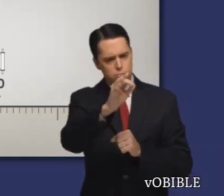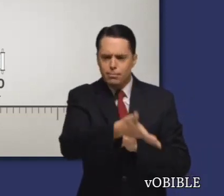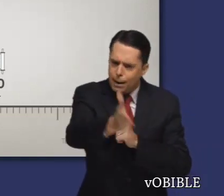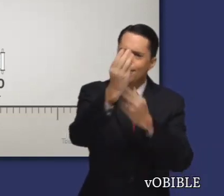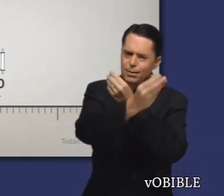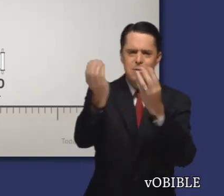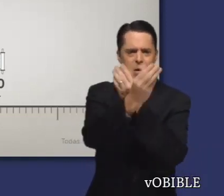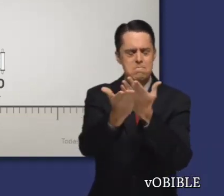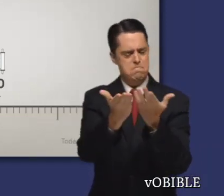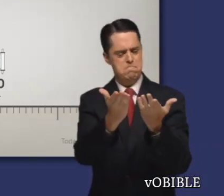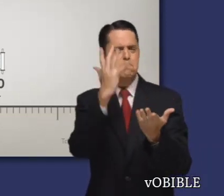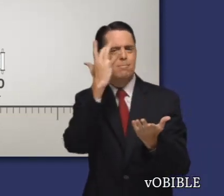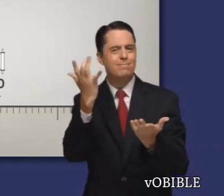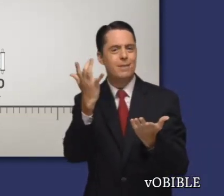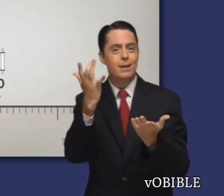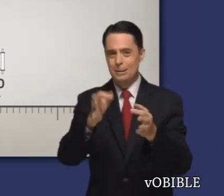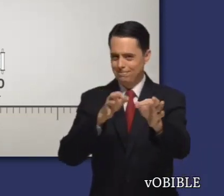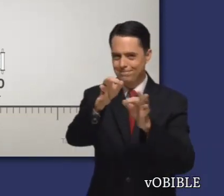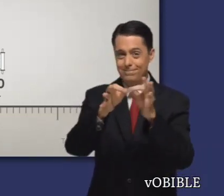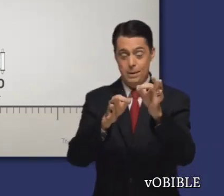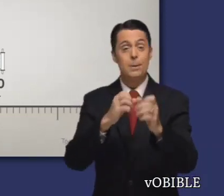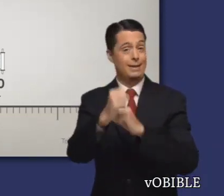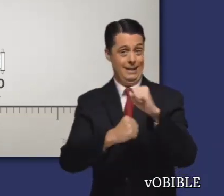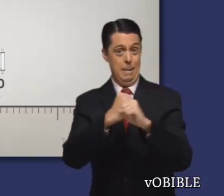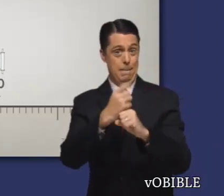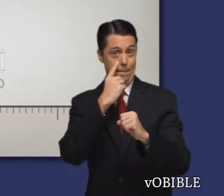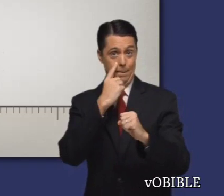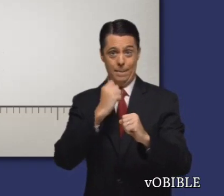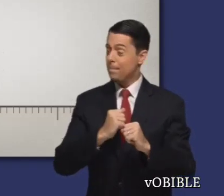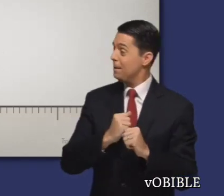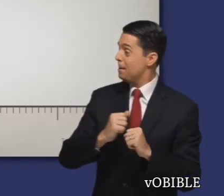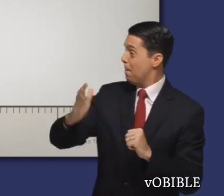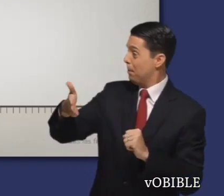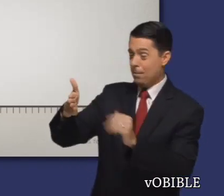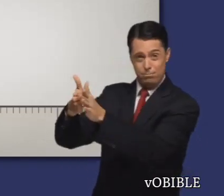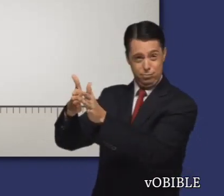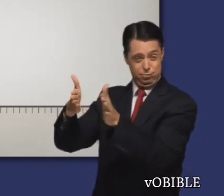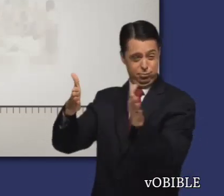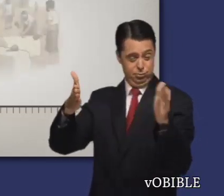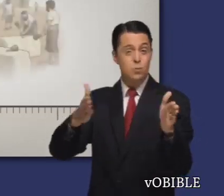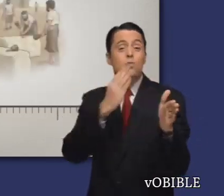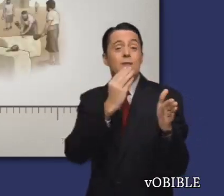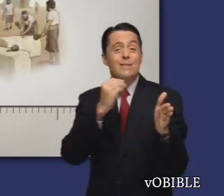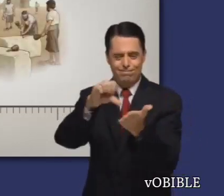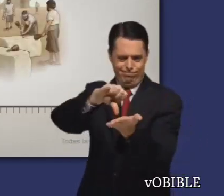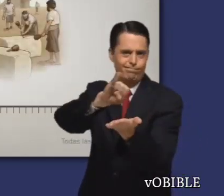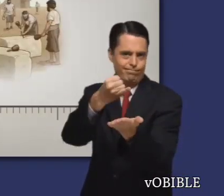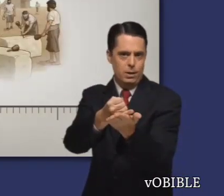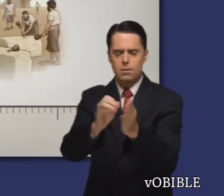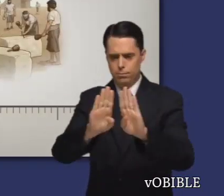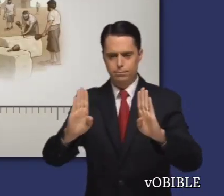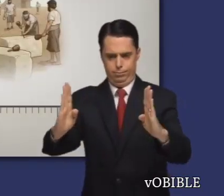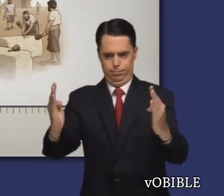Pero, ¿por qué hizo Jehová que Ageo empezara a profetizar? En el año 536, los judíos pusieron los